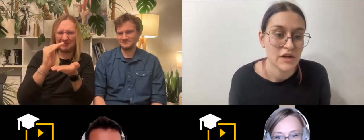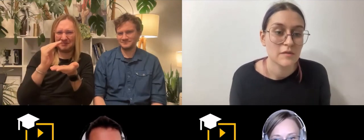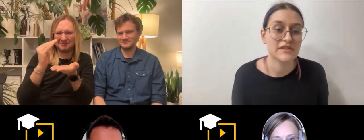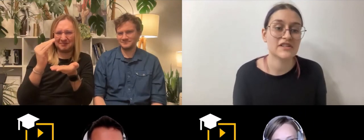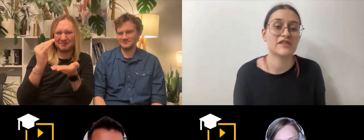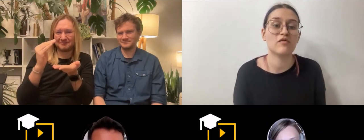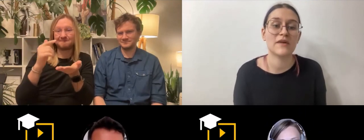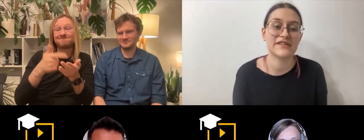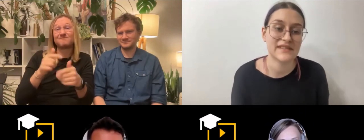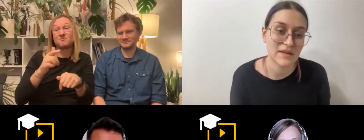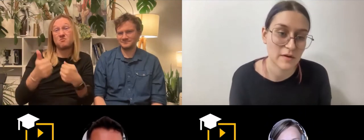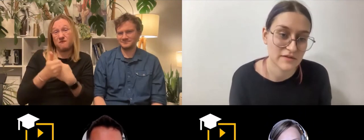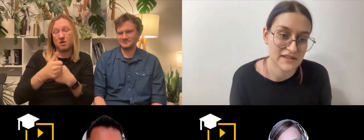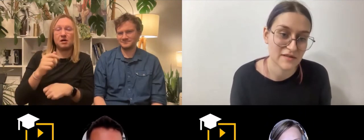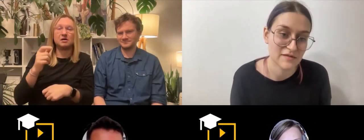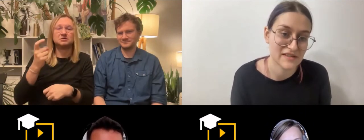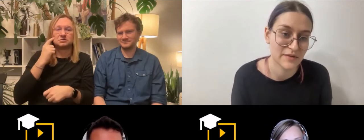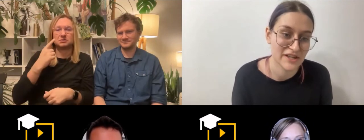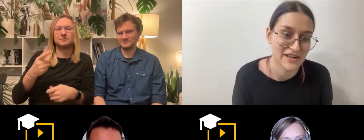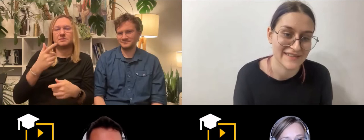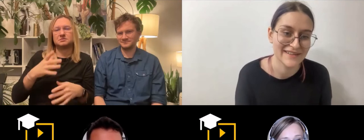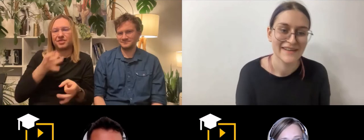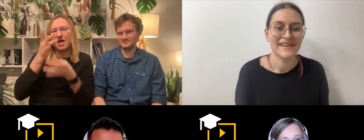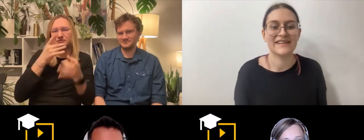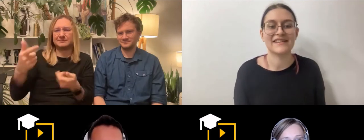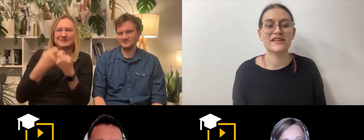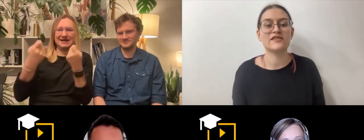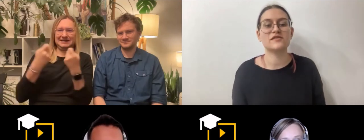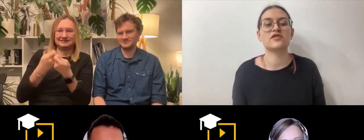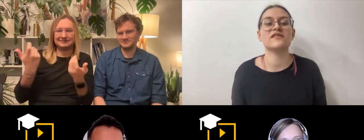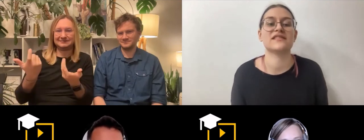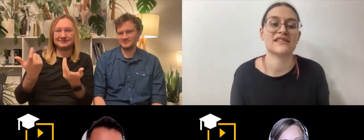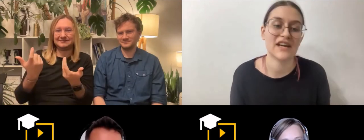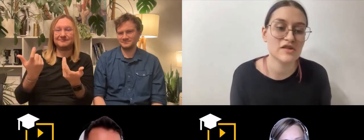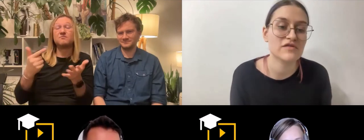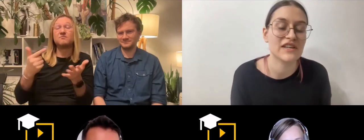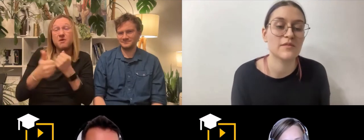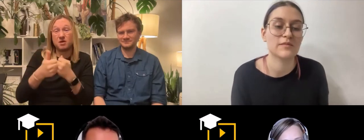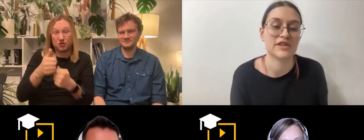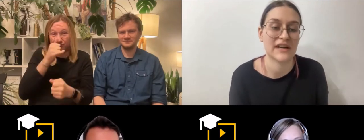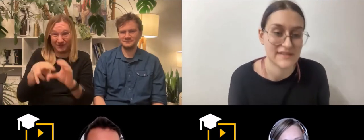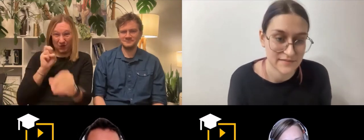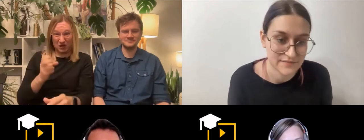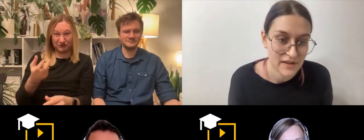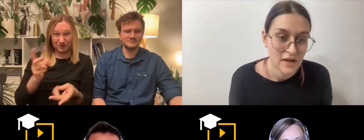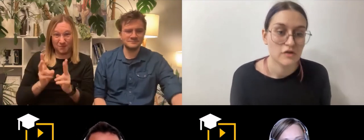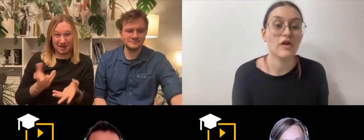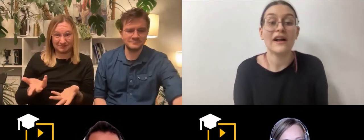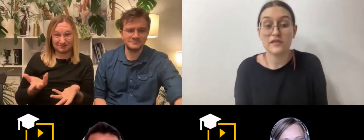Bo też ten tłumacz jest taki malutki, cały czas jest zmniejszany, dlatego że słyszący się skarżą, że im on przeszkadza. No ale to